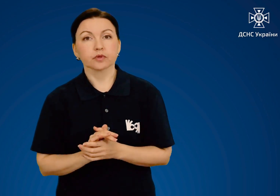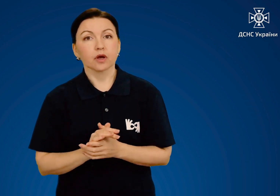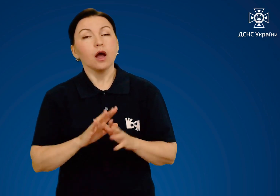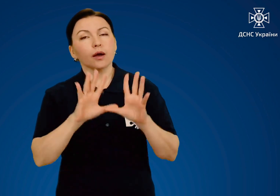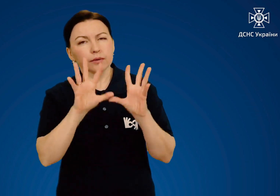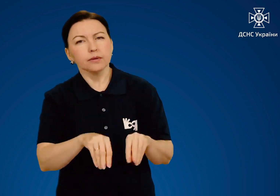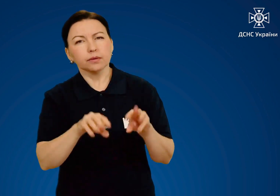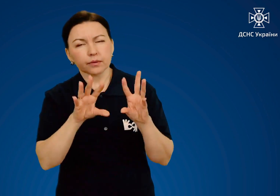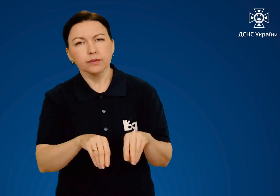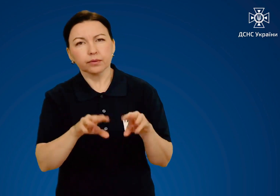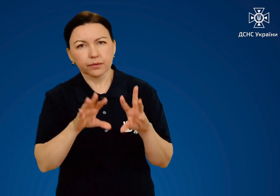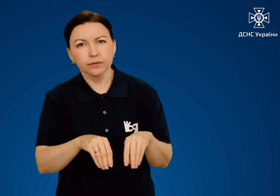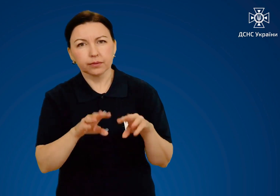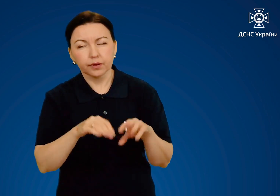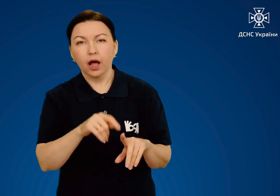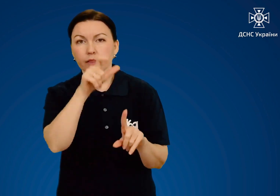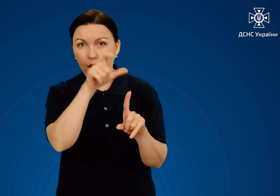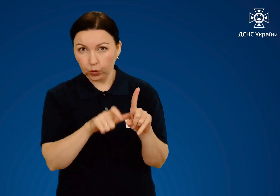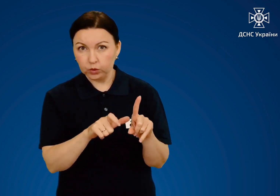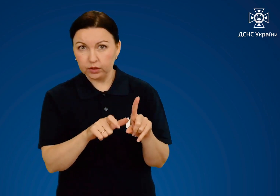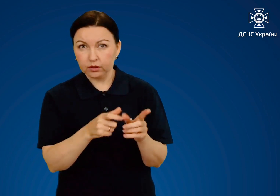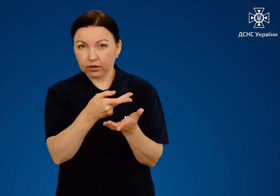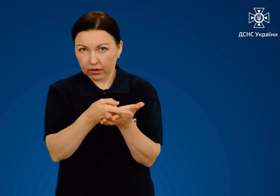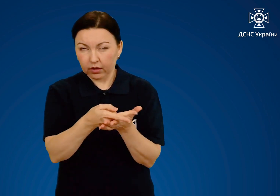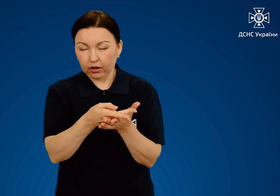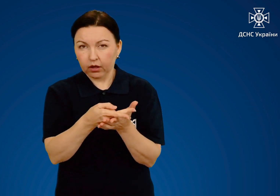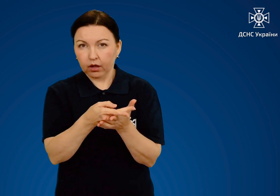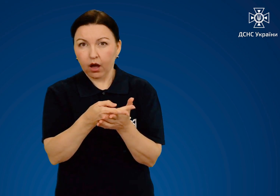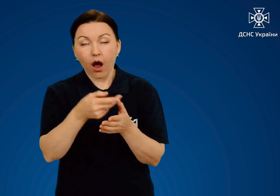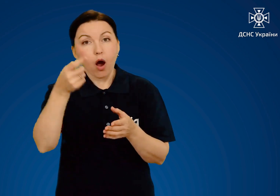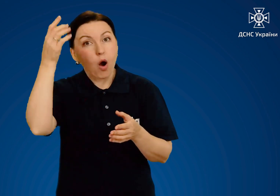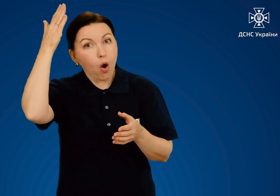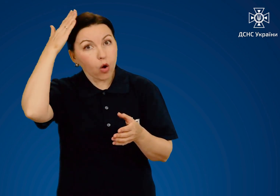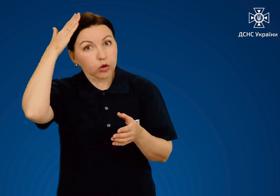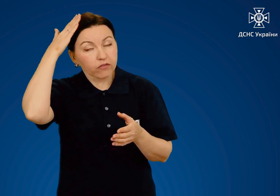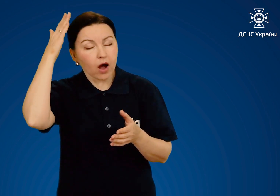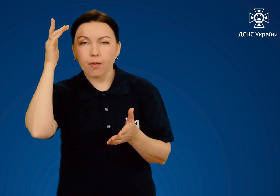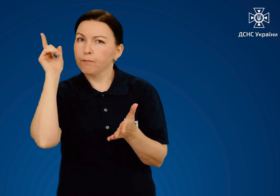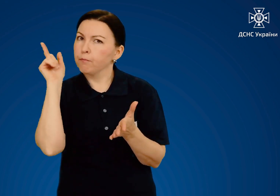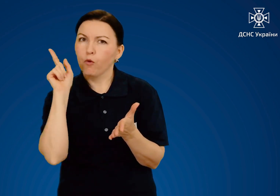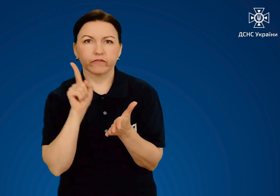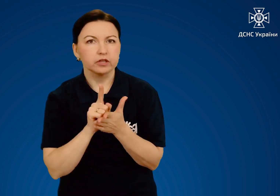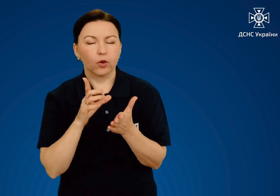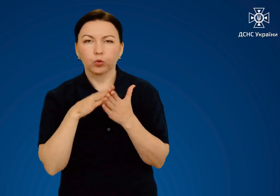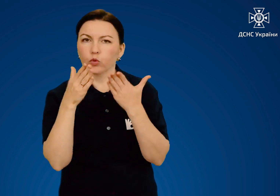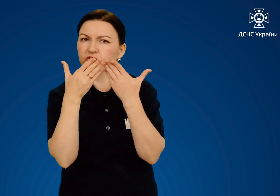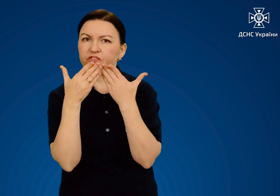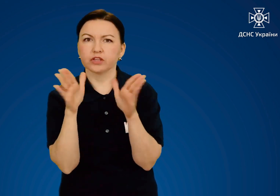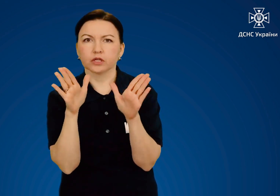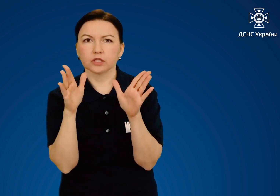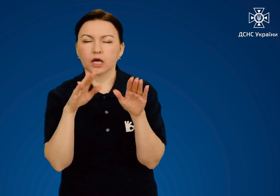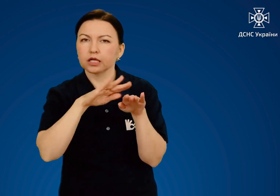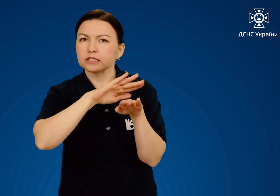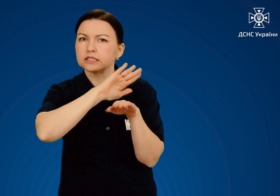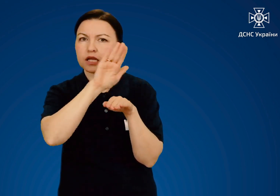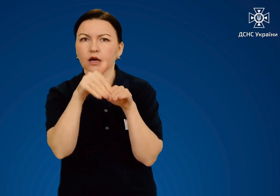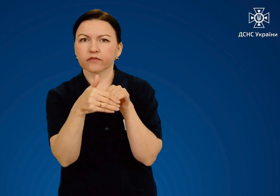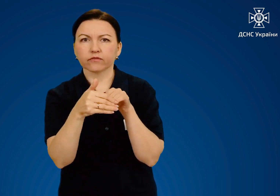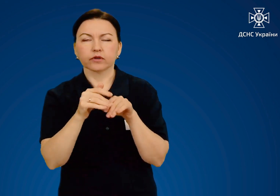цьому, якби ви не гасили полум'я на людині, її голова завжди повинна бути у відкритому